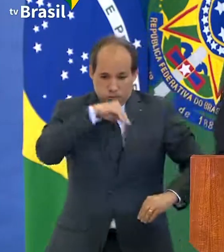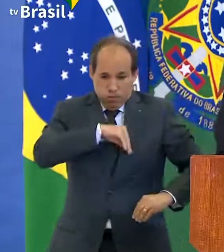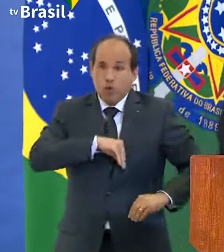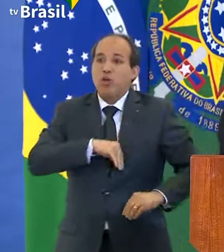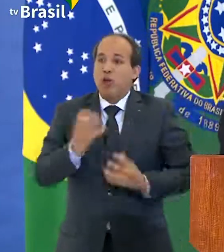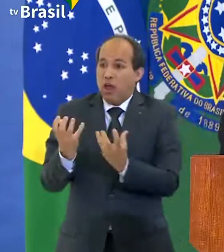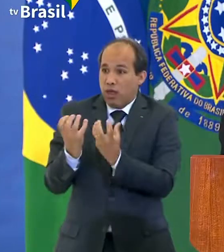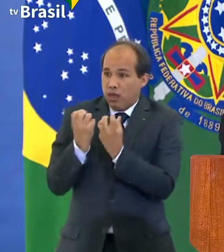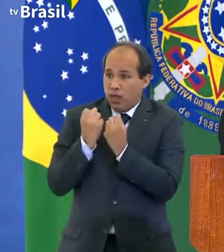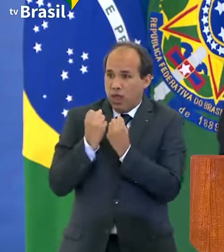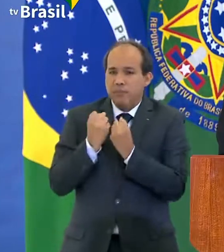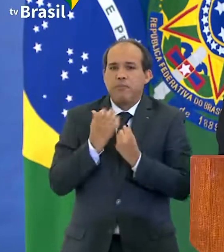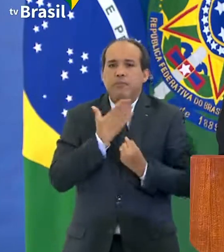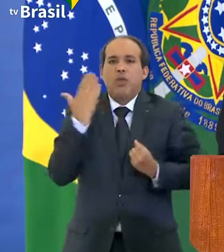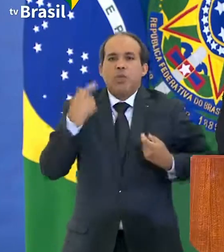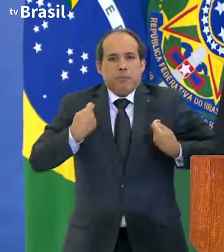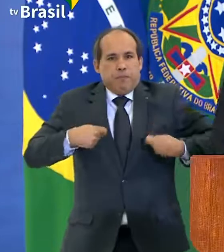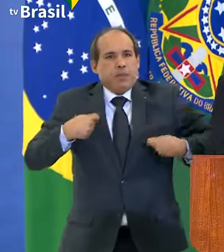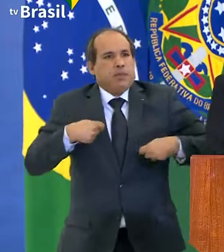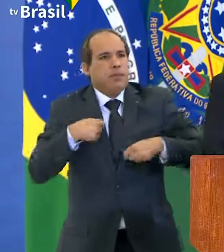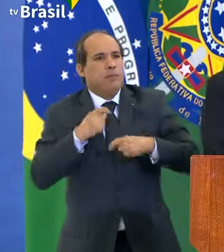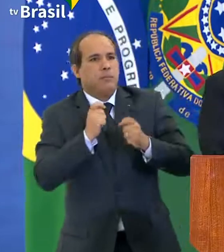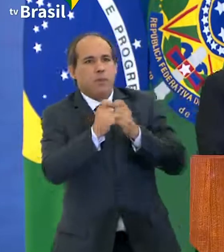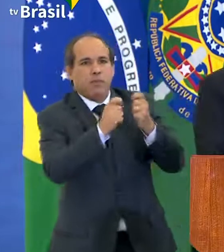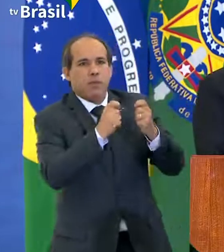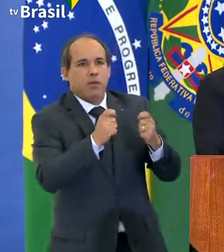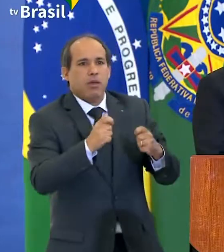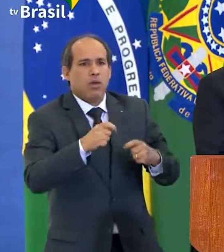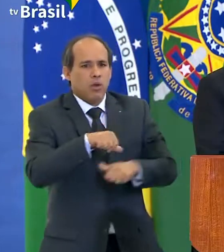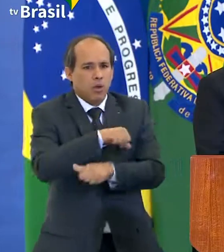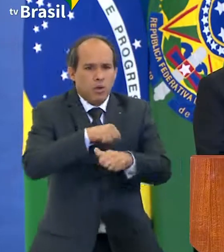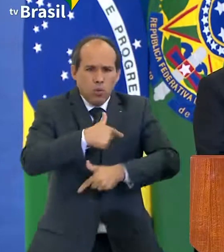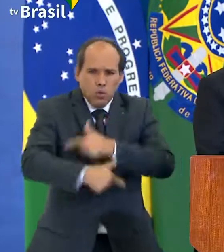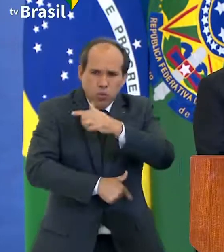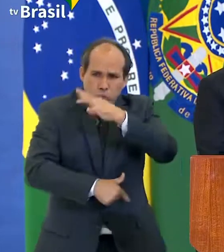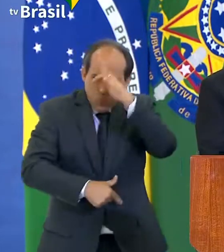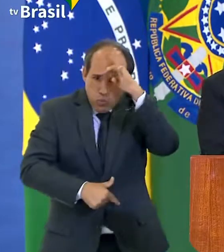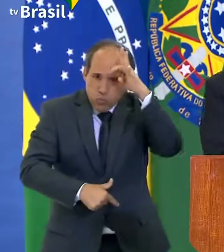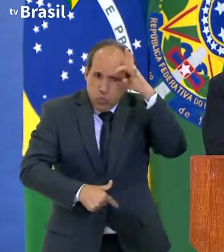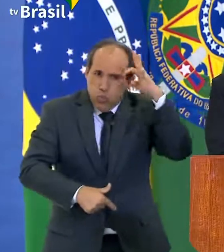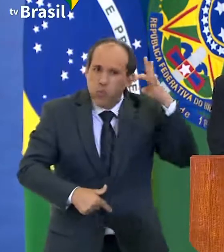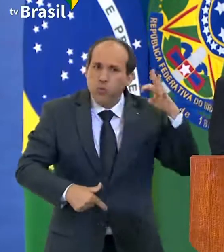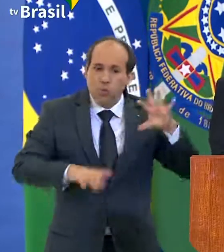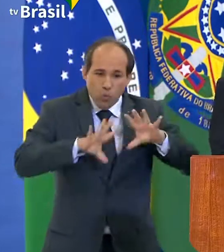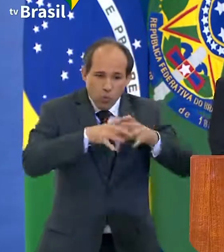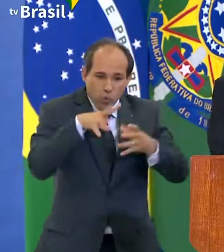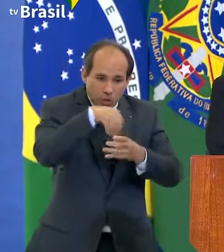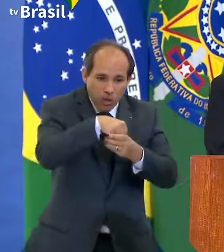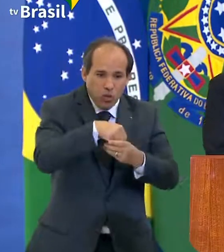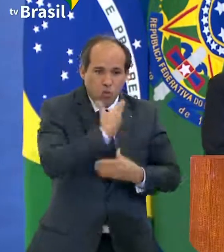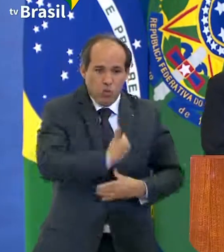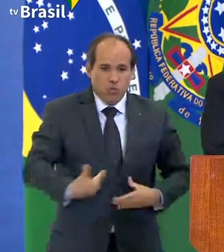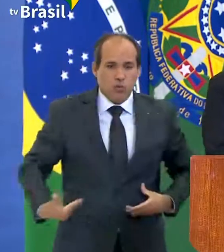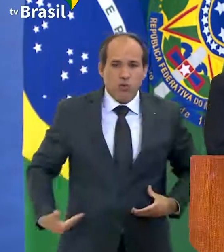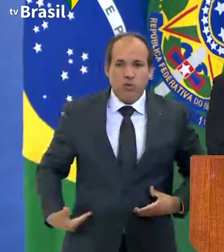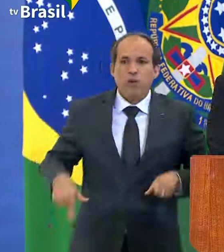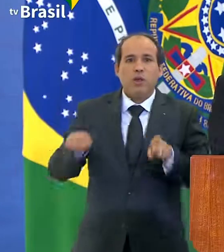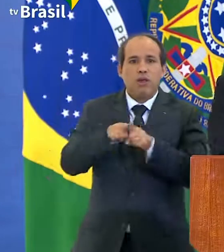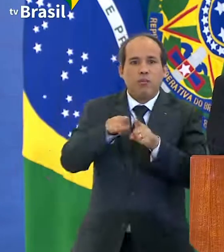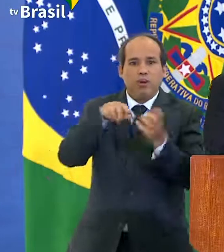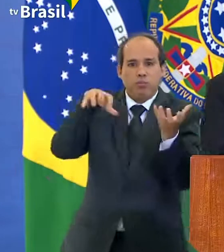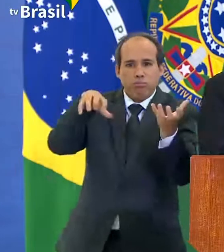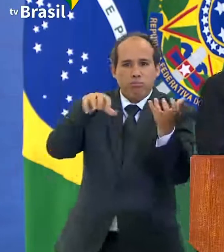necessita. Um trabalho hercúleo por parte de todos do governo e do parlamento brasileiro,